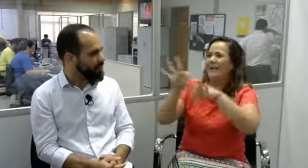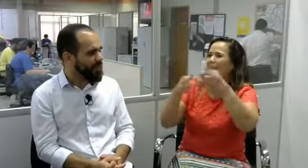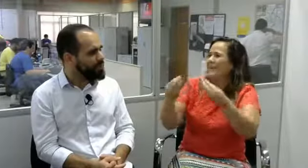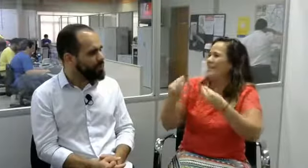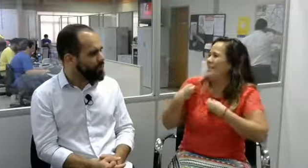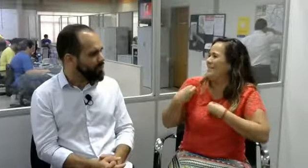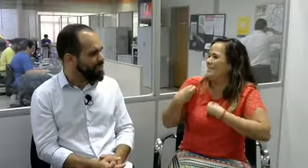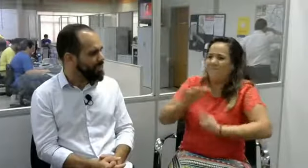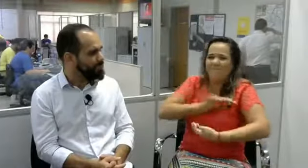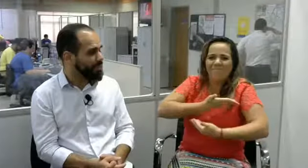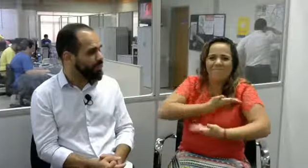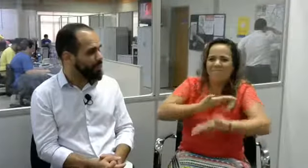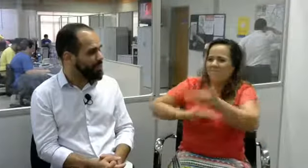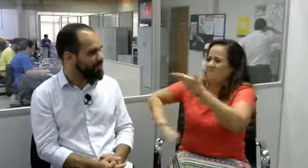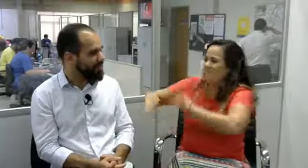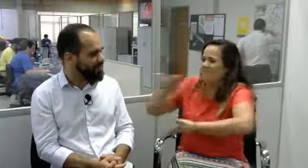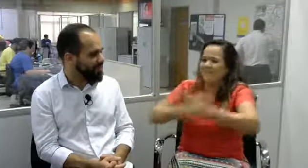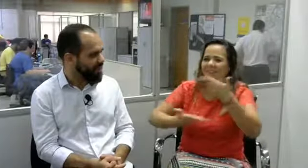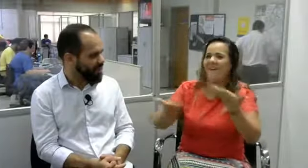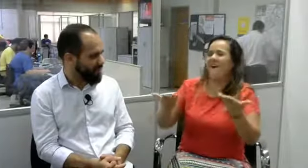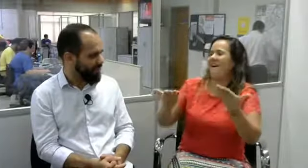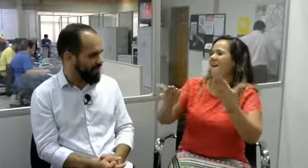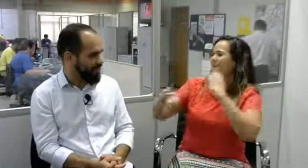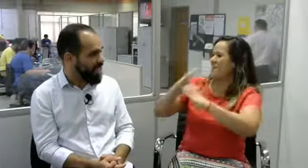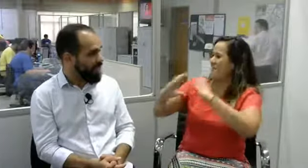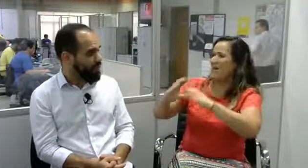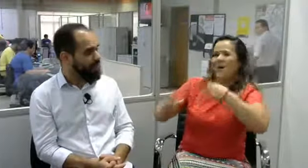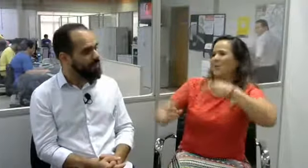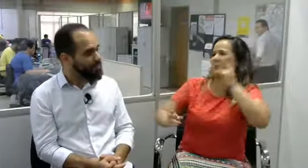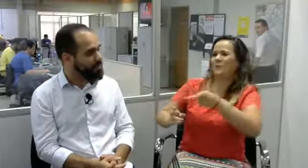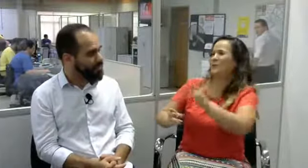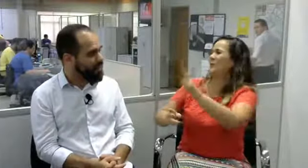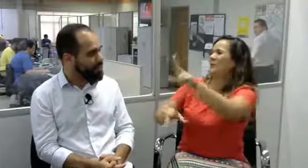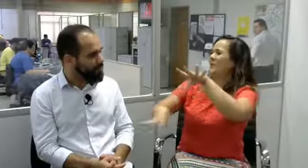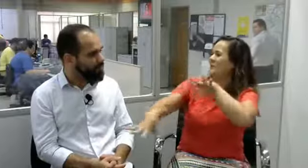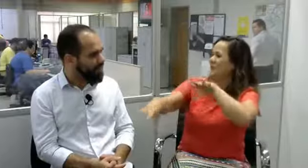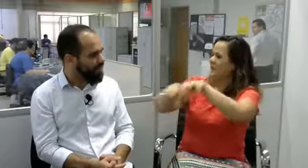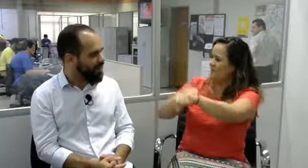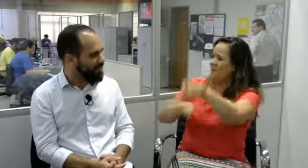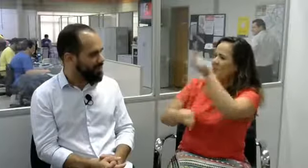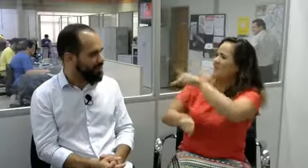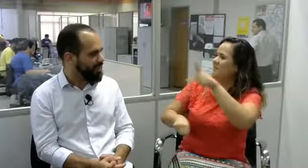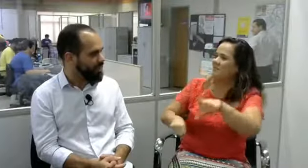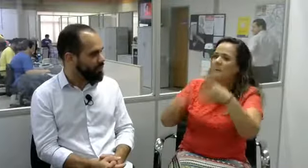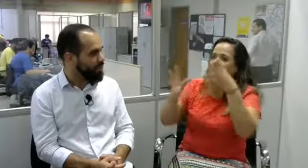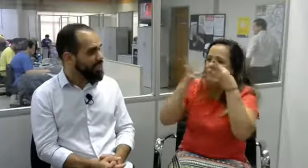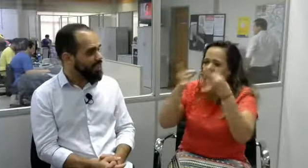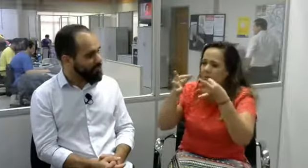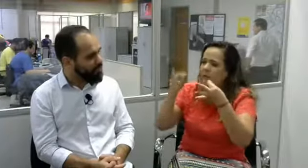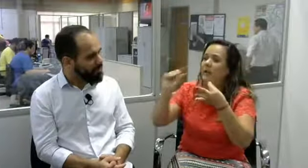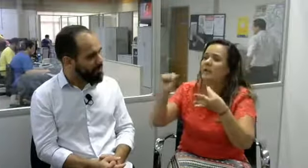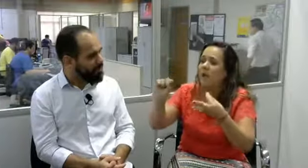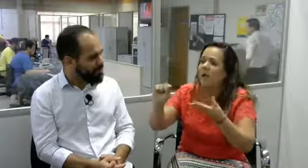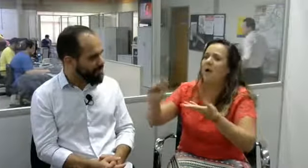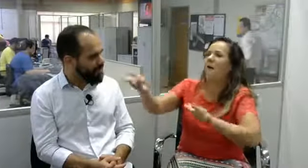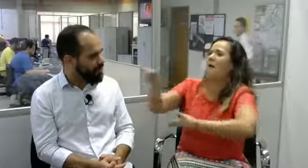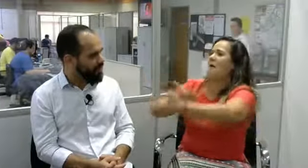fiquei muito feliz, porque isso foi um presente de Deus para mim. Consegui fazer uma troca muito legal nesse período e me formei como pedagoga.